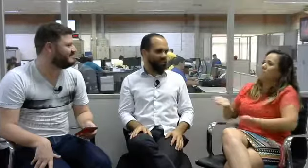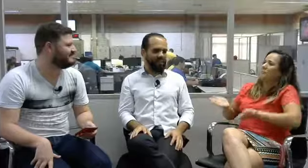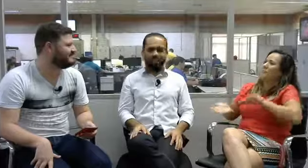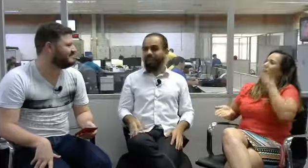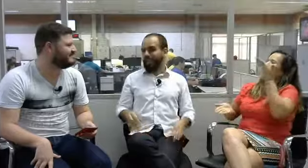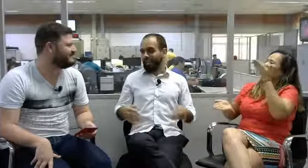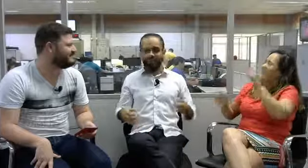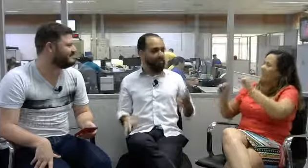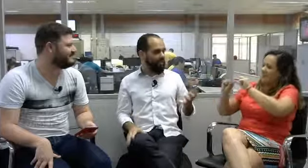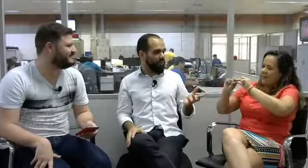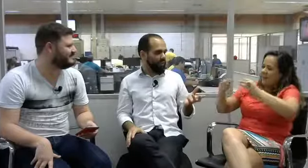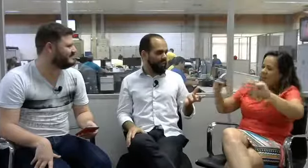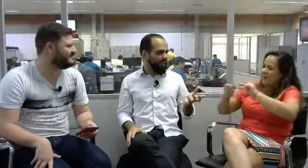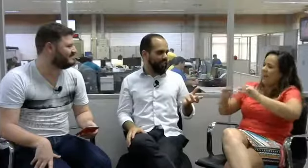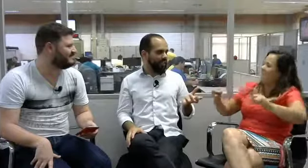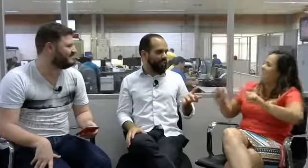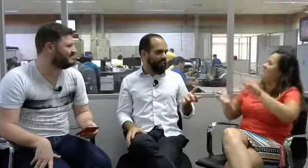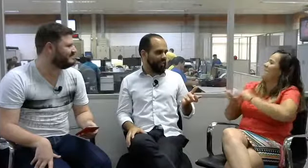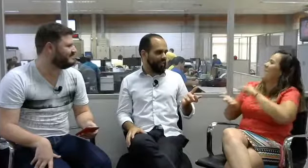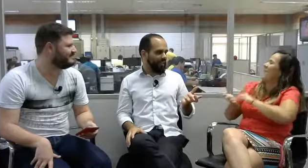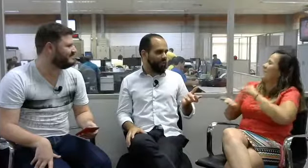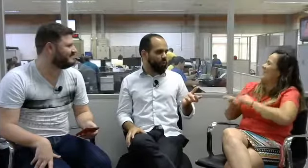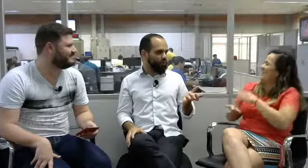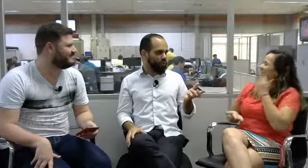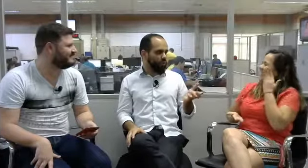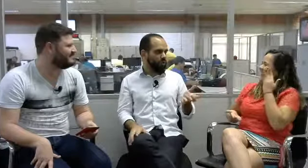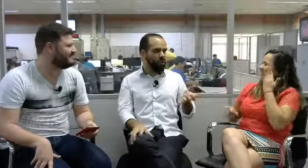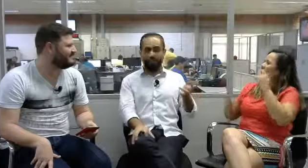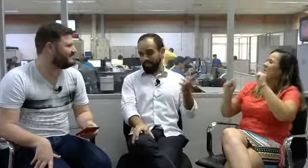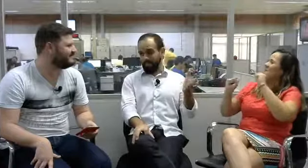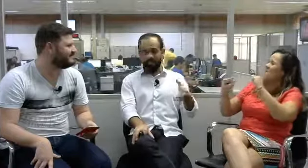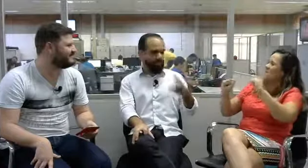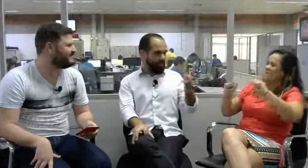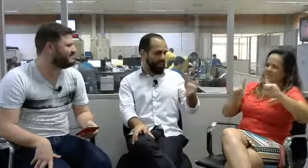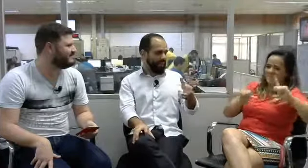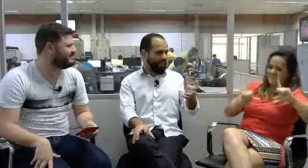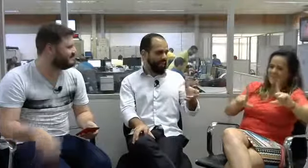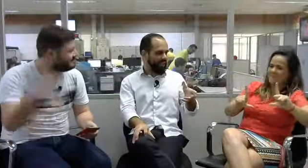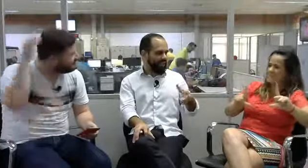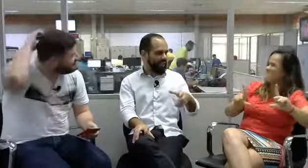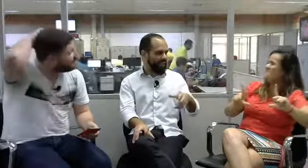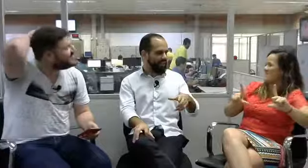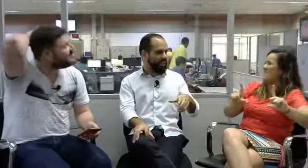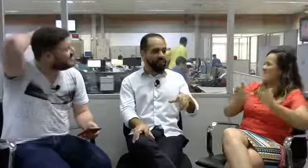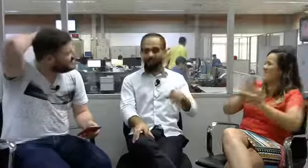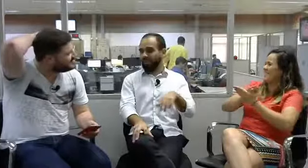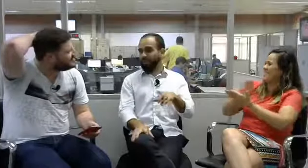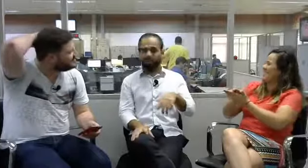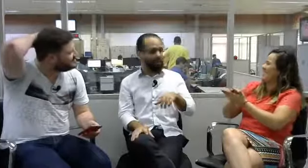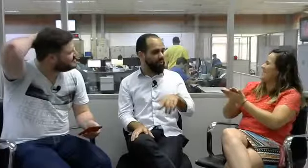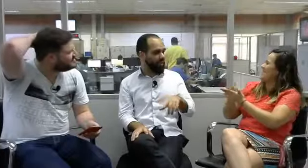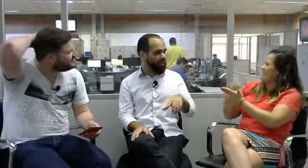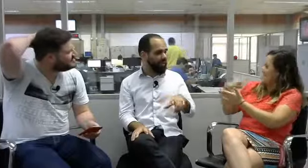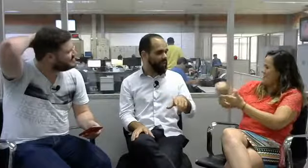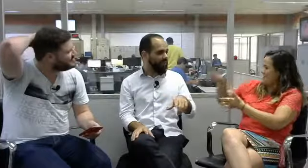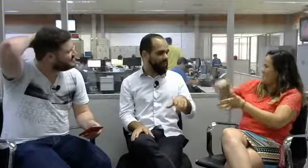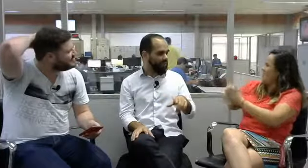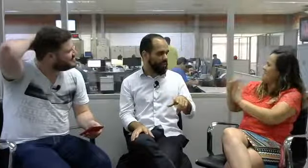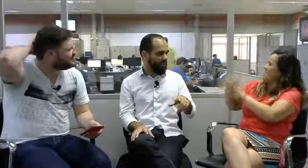Ela está dizendo que alguns surdos preferem legenda, mas são surdos que conhecem língua portuguesa.